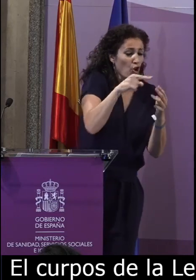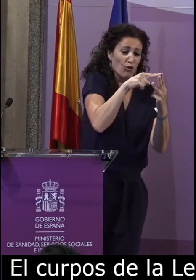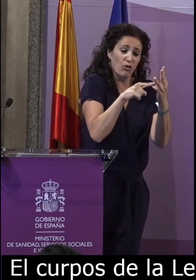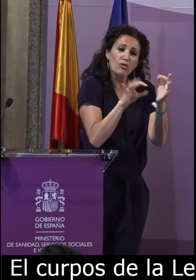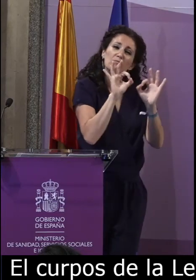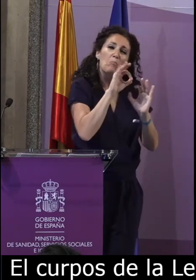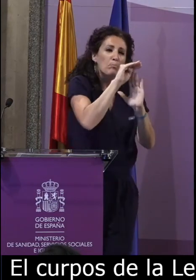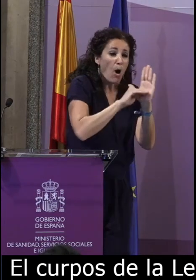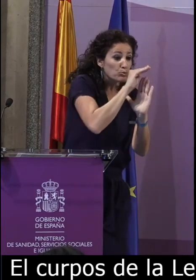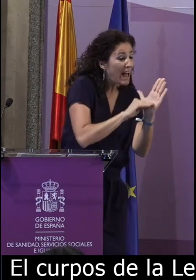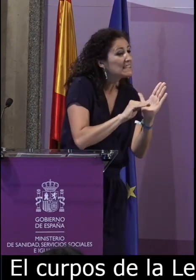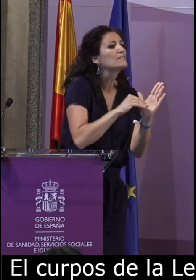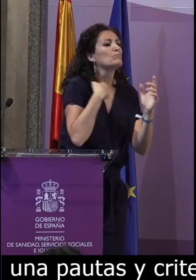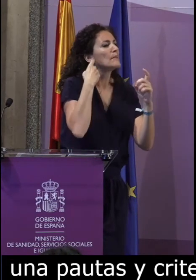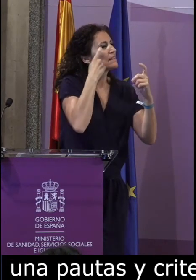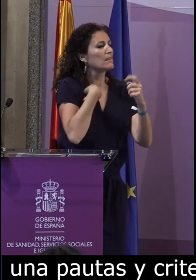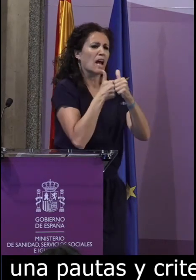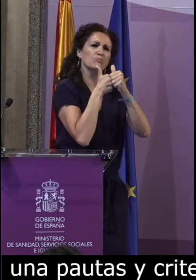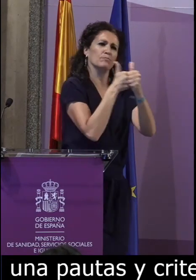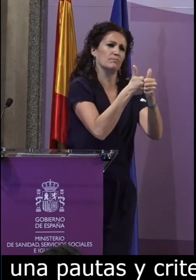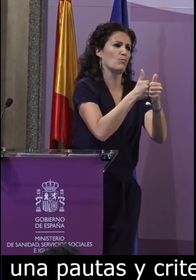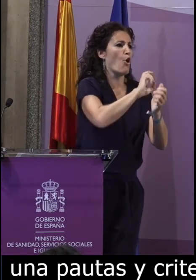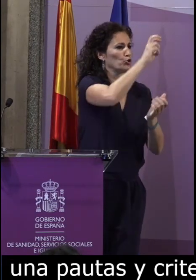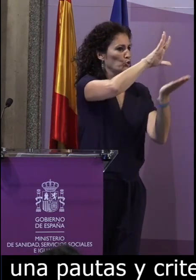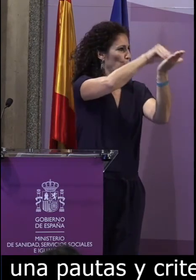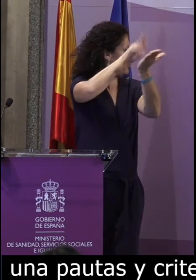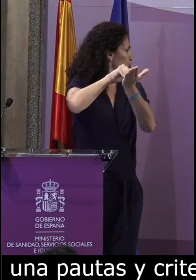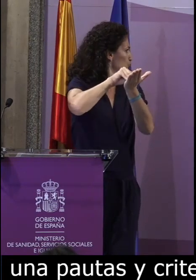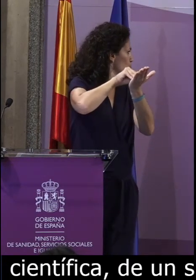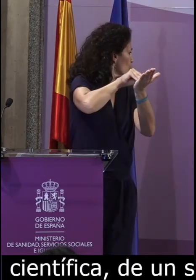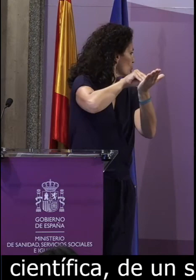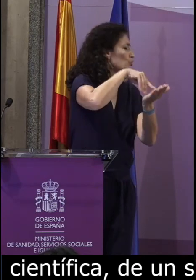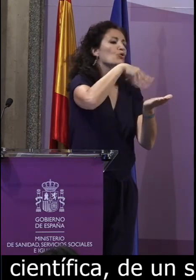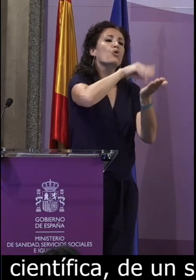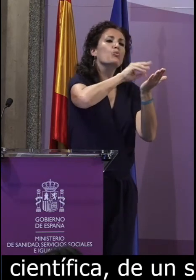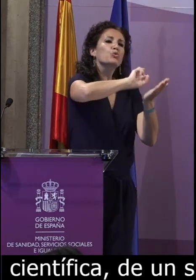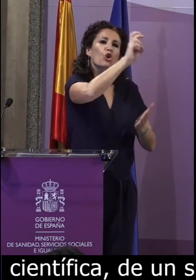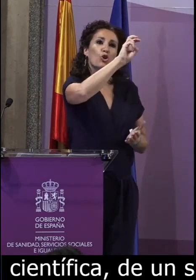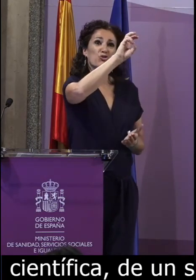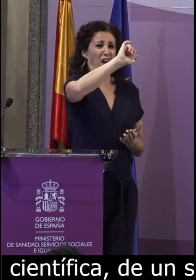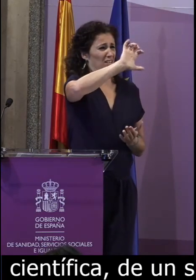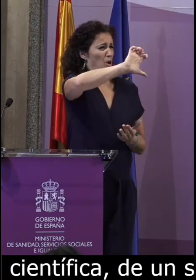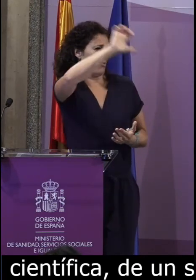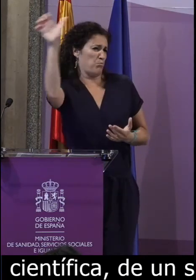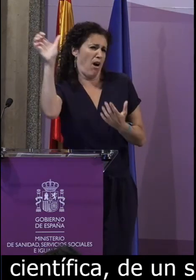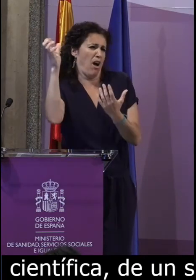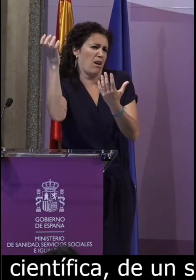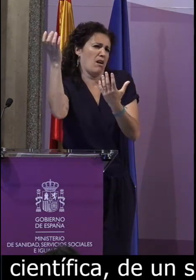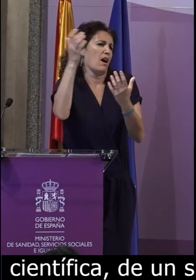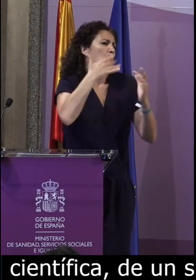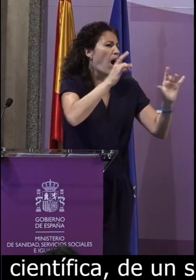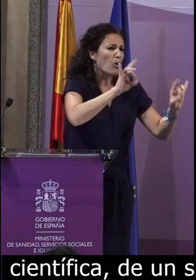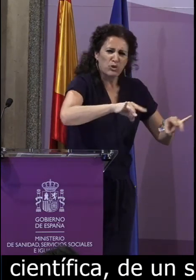de un sistema de anotación, unas pautas que intentamos seguir al igual que utilizan otros